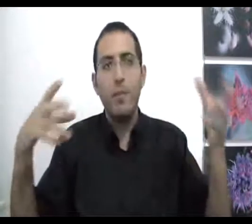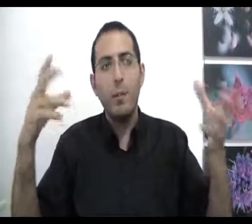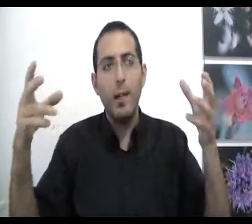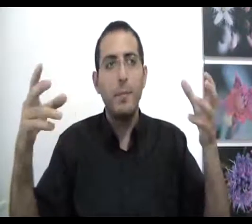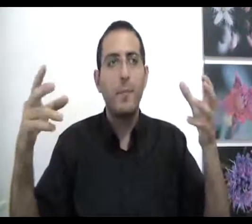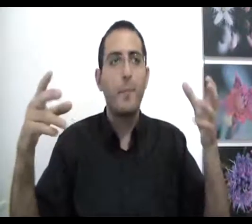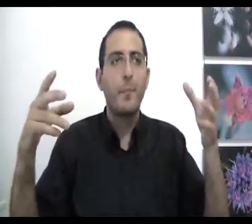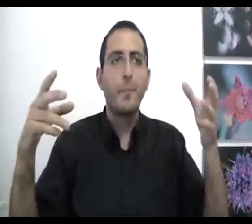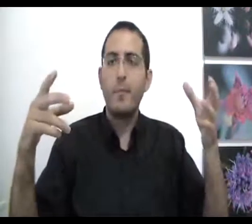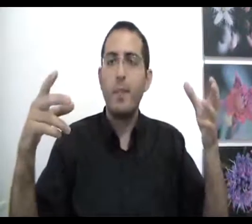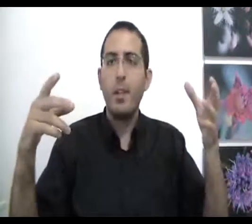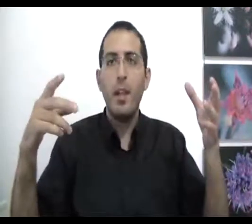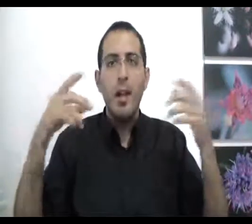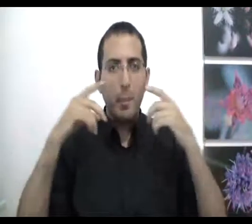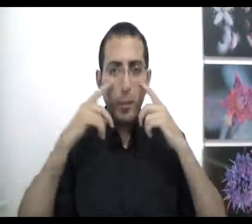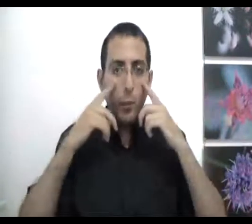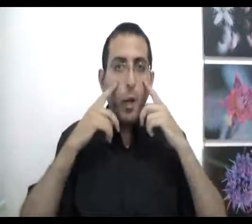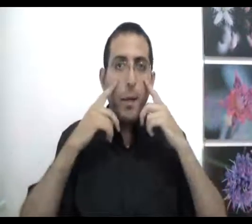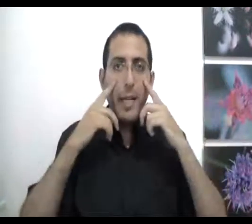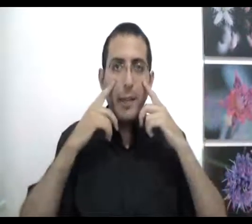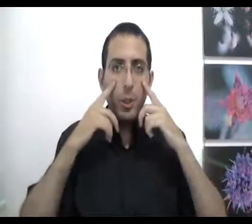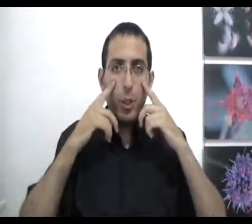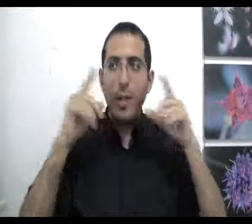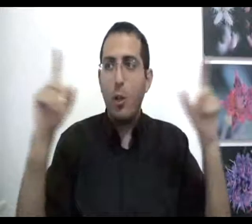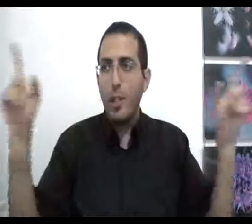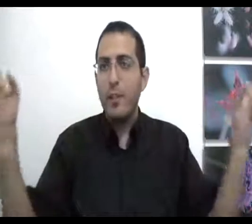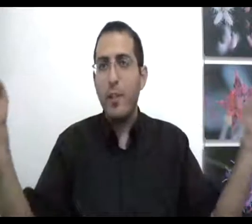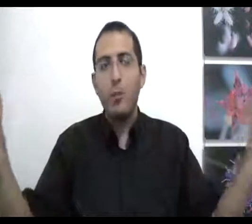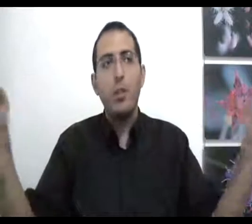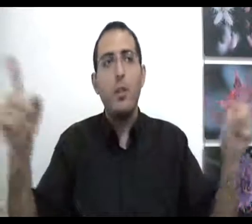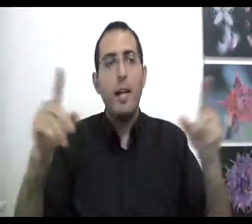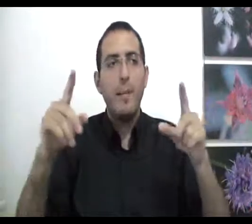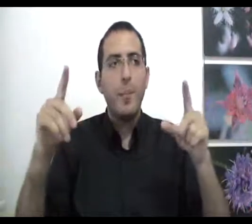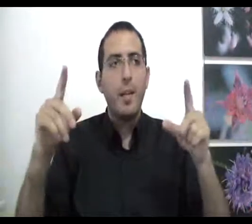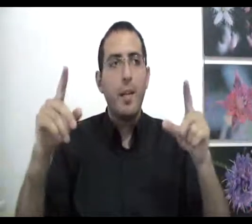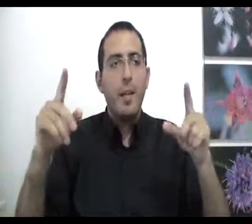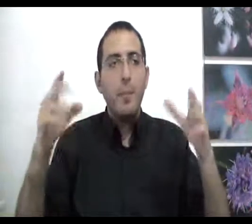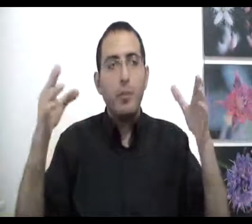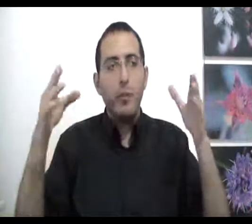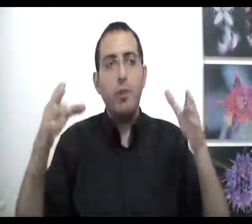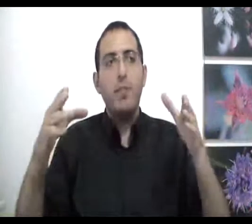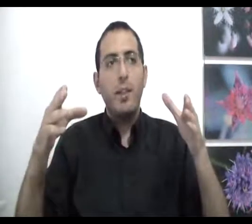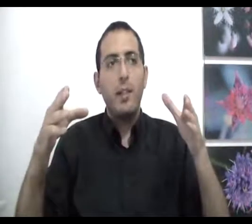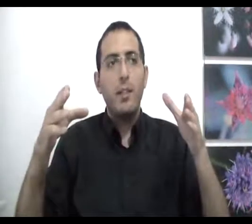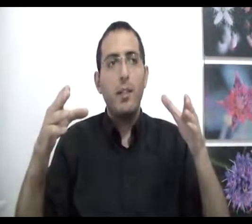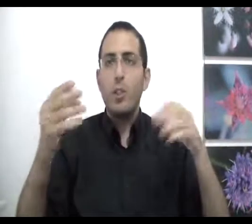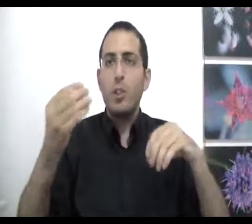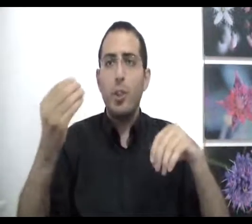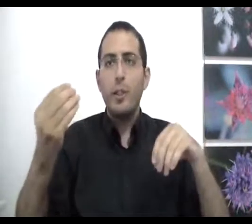וכו', בסוף הוא רואה בעיניים שלו איך כל הנפרדות של העולם בסופו של דבר יש לה שורש